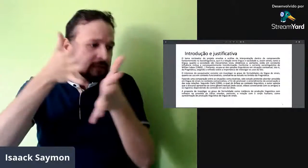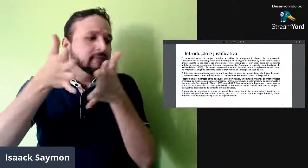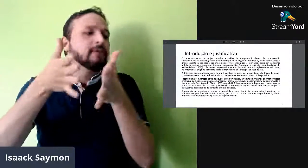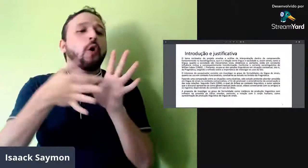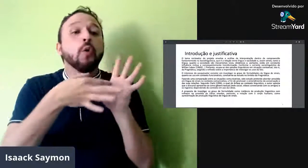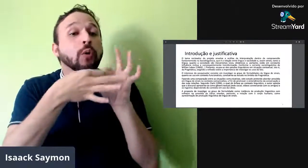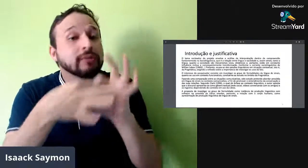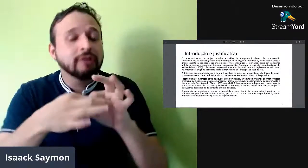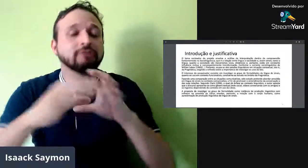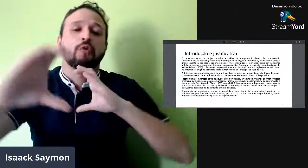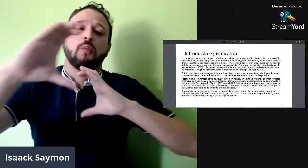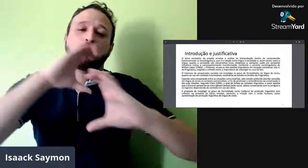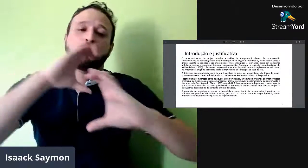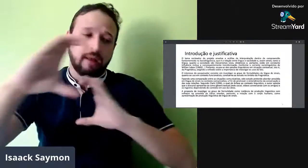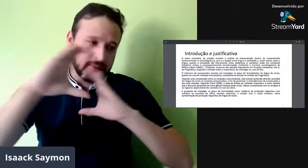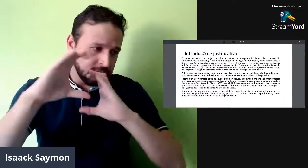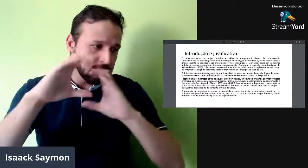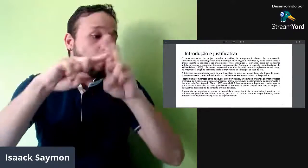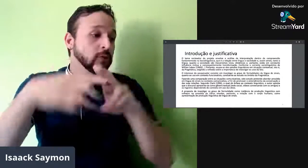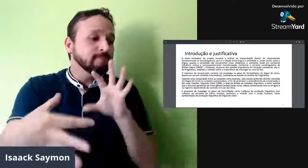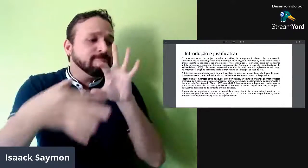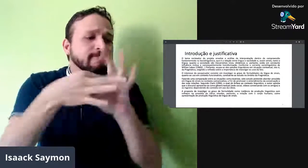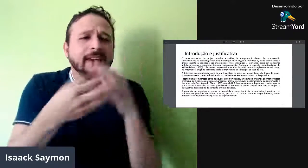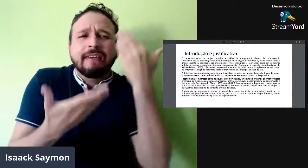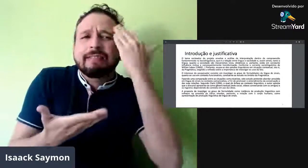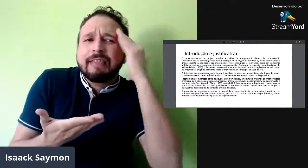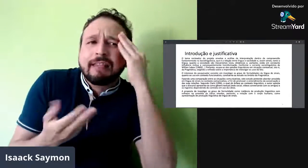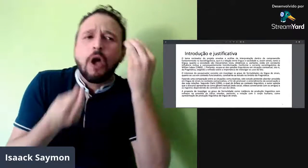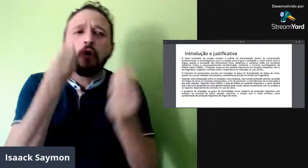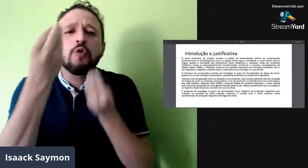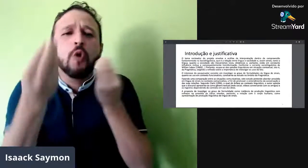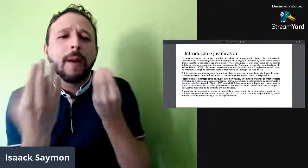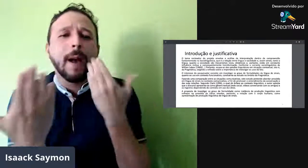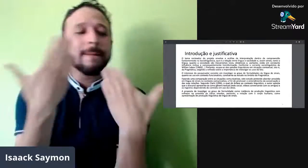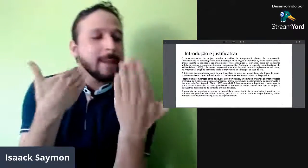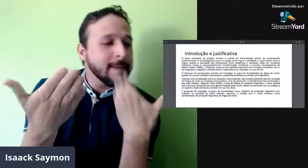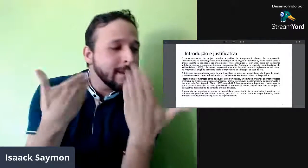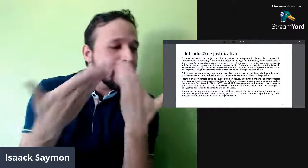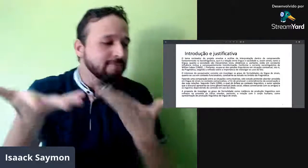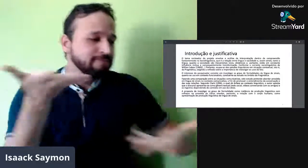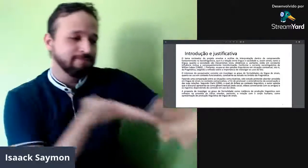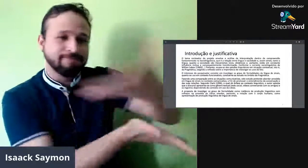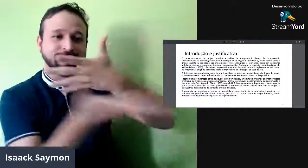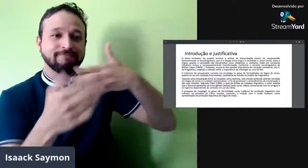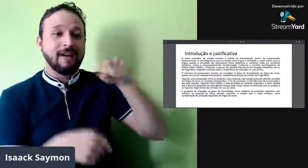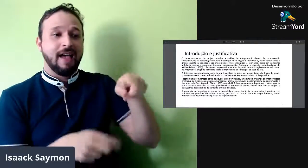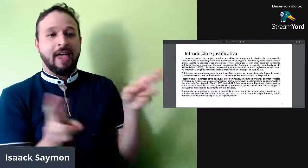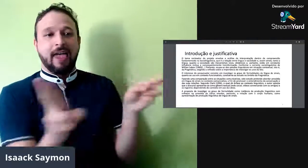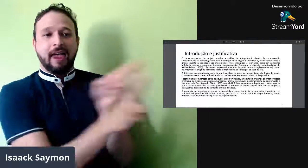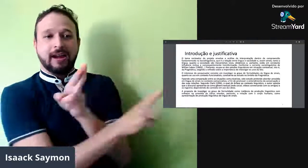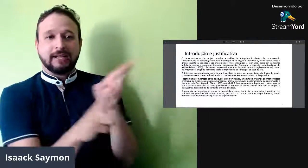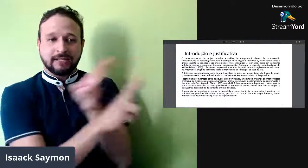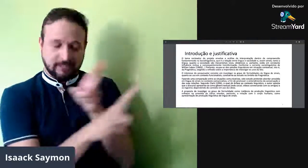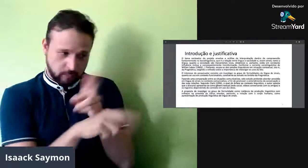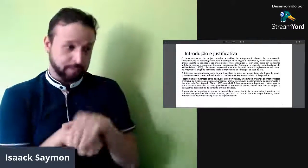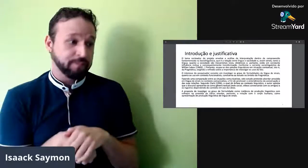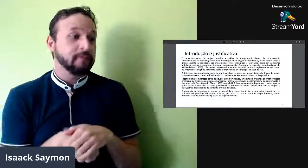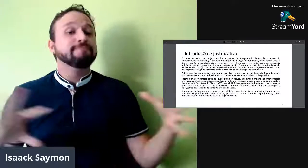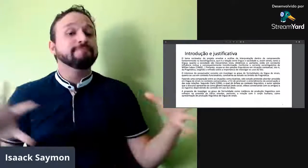a prosódia, né, na língua de sinais, no contexto comunicativo, para poder entender como funciona a conversação